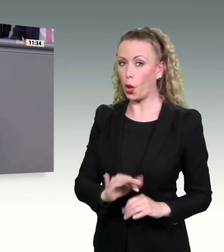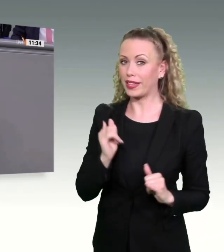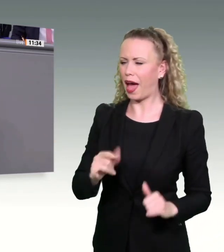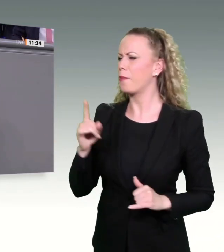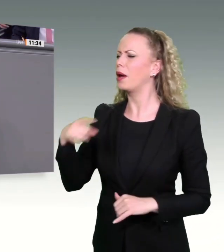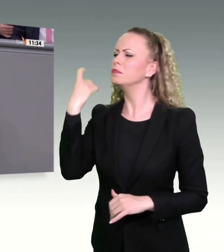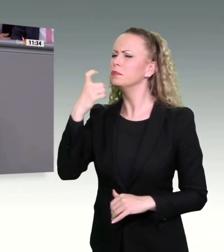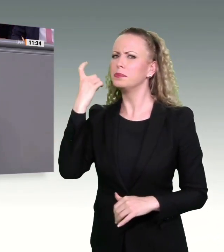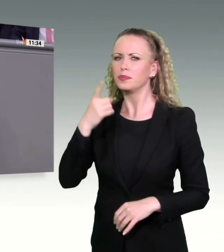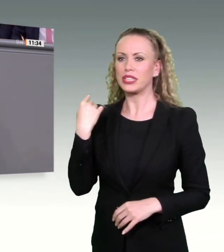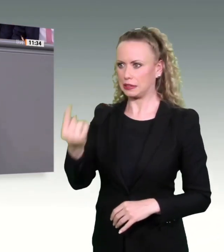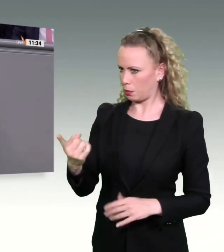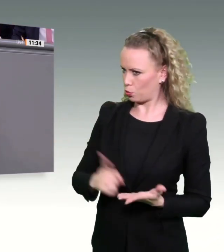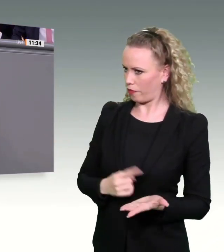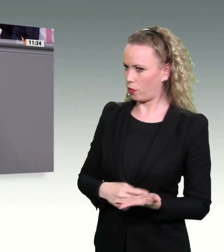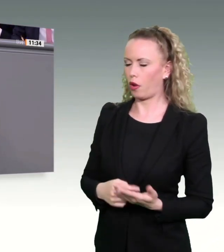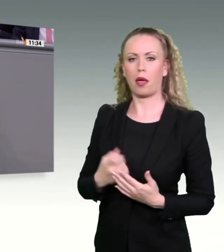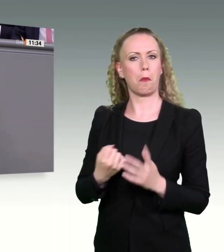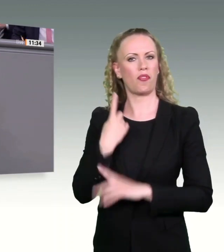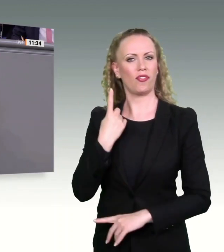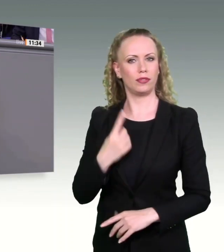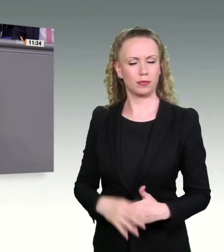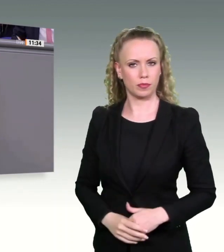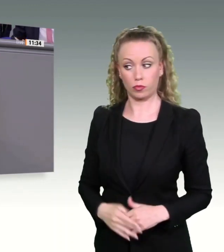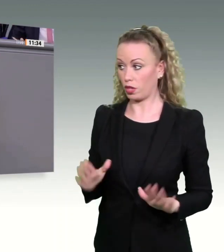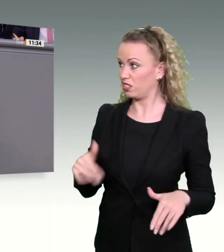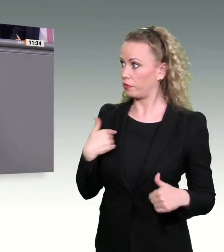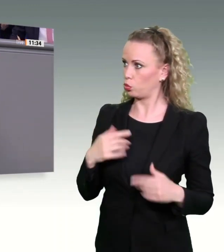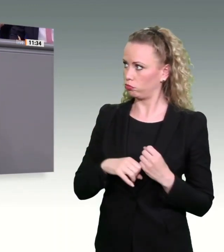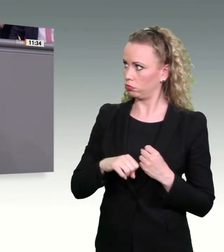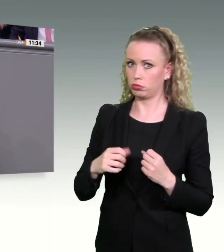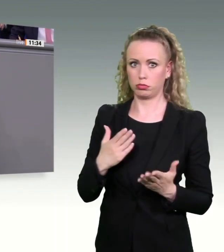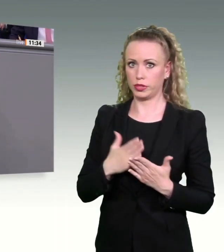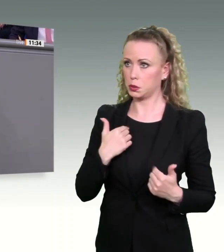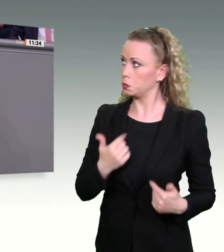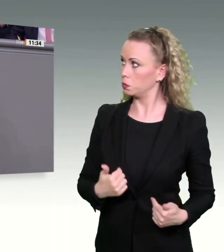Vielleicht darf ich den Satz noch zu Ende machen. Das wundert mich jetzt doch.